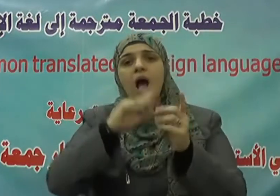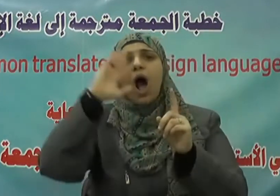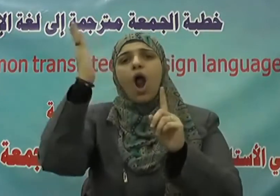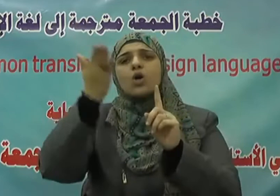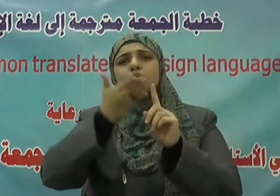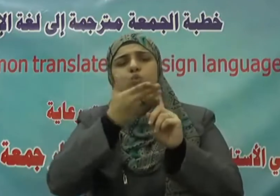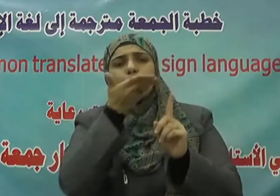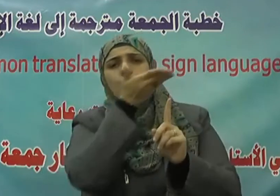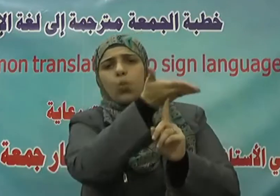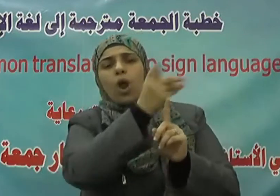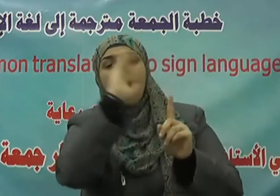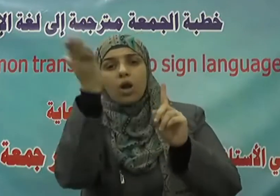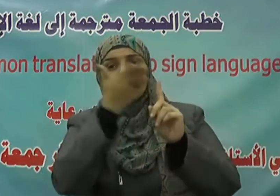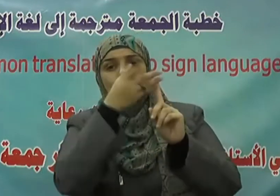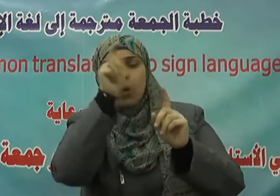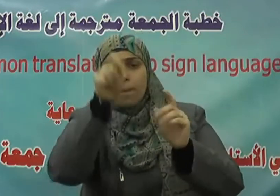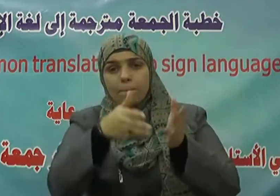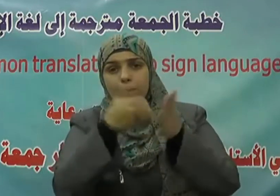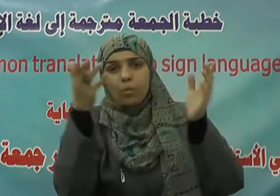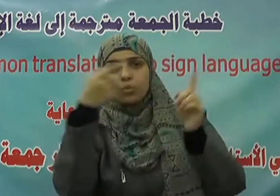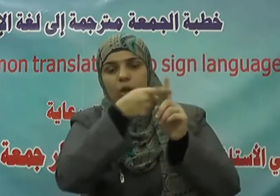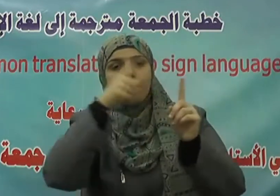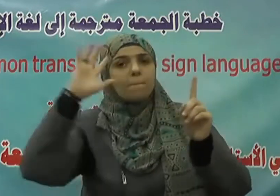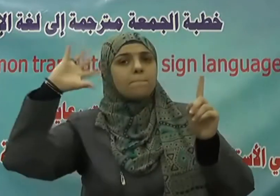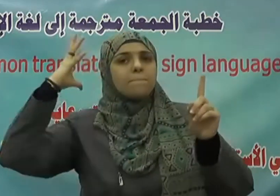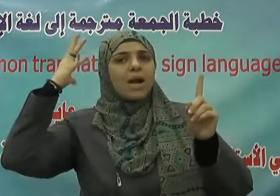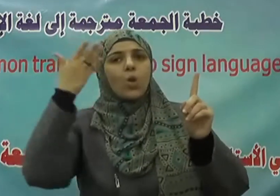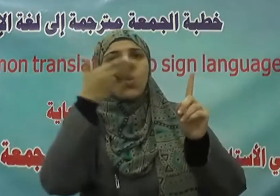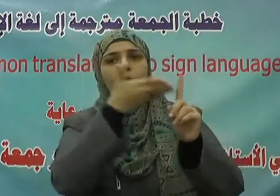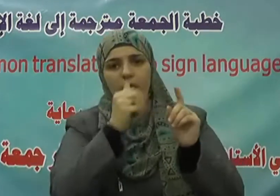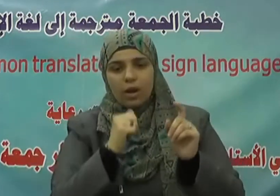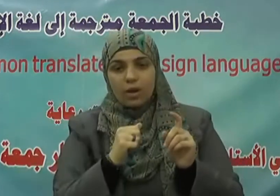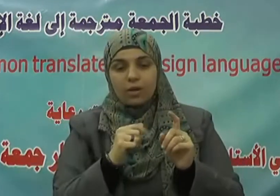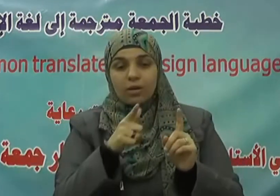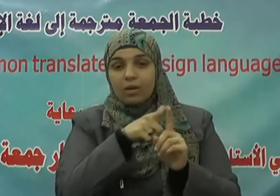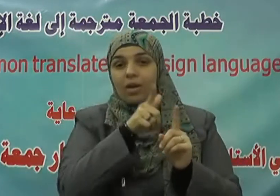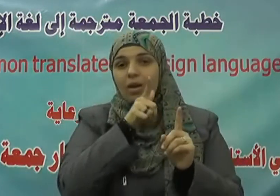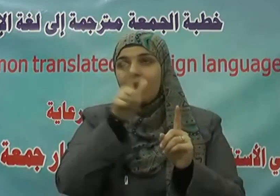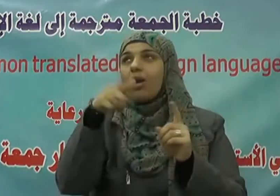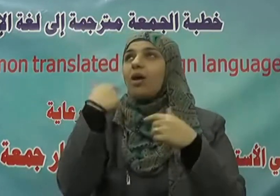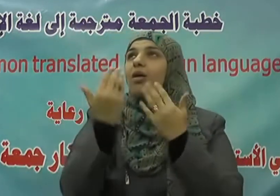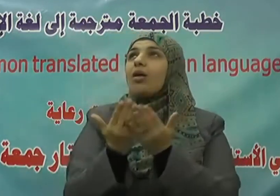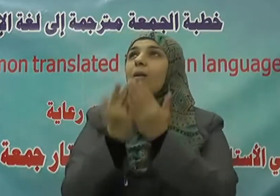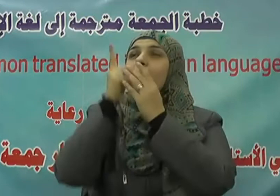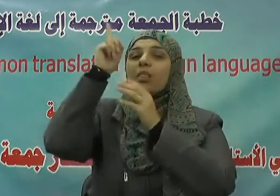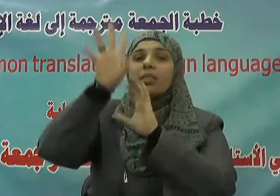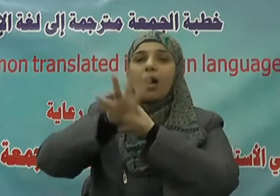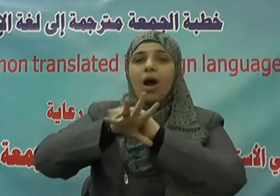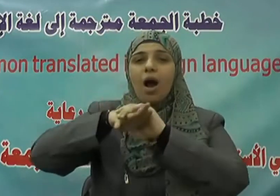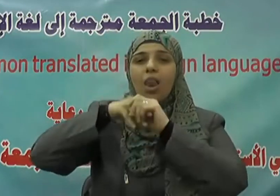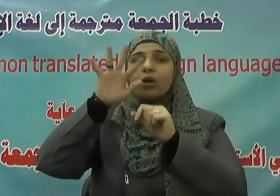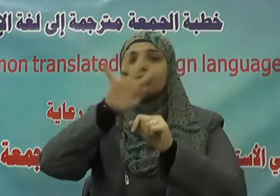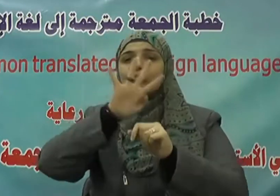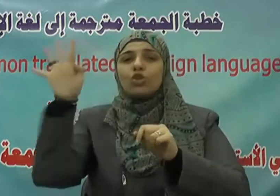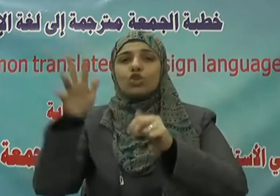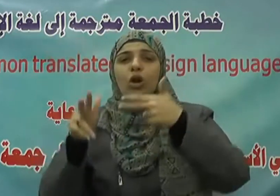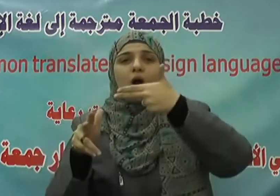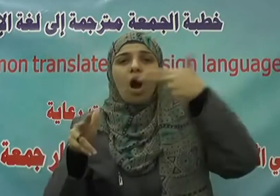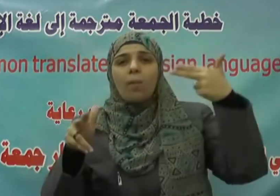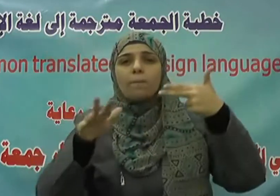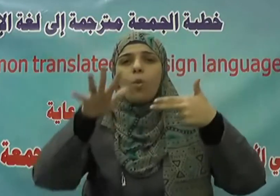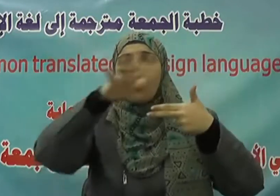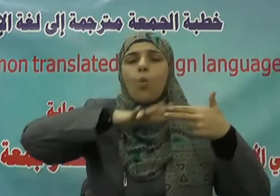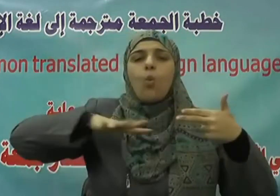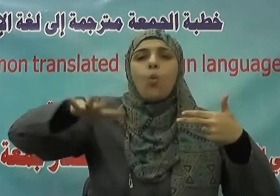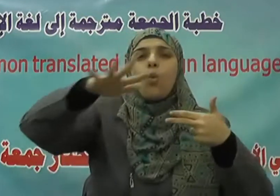أرسل إليكم لمجنون قال رب المشرق والمغرب وما بينهما إن